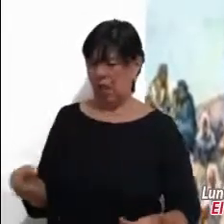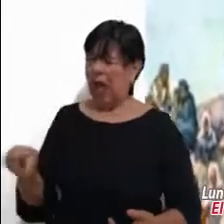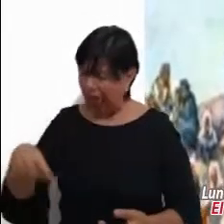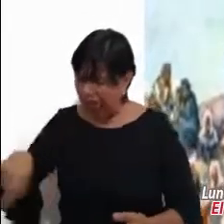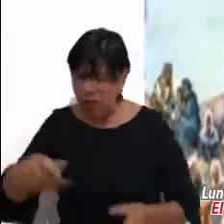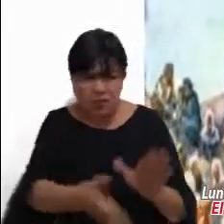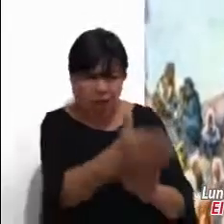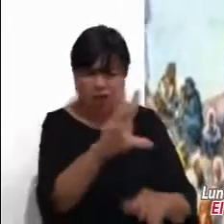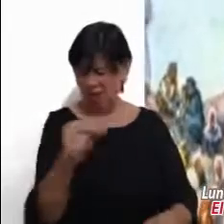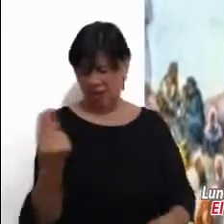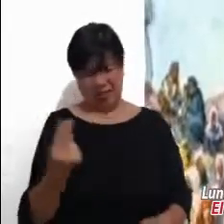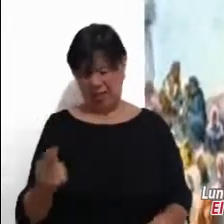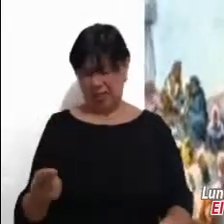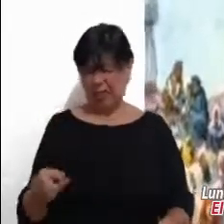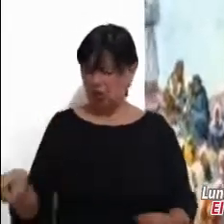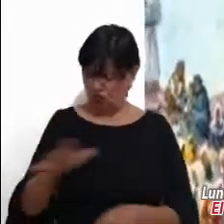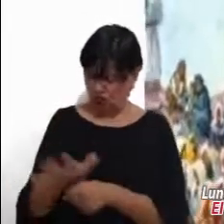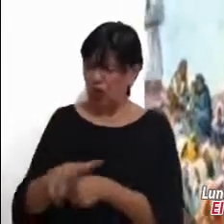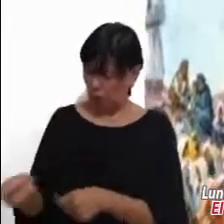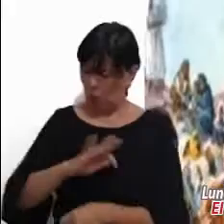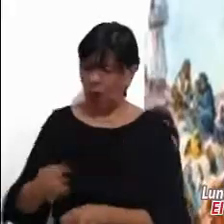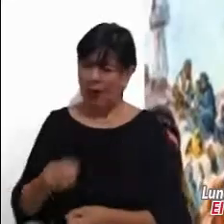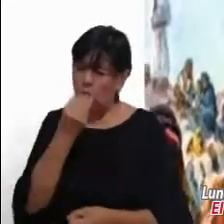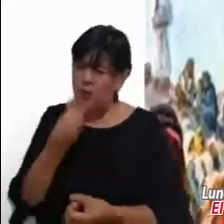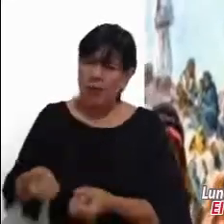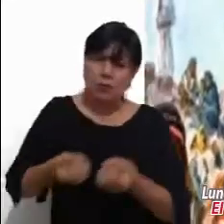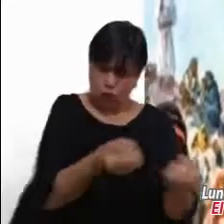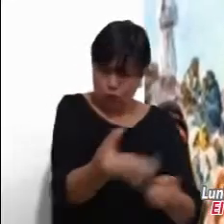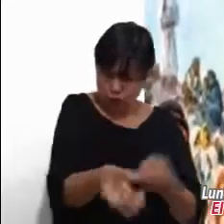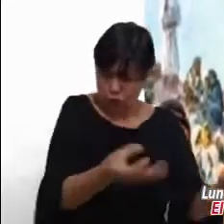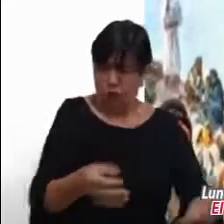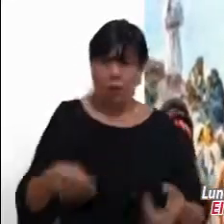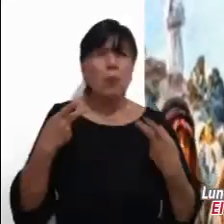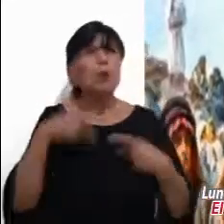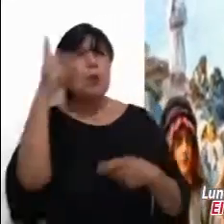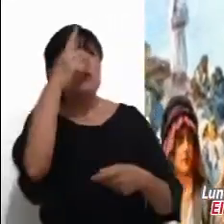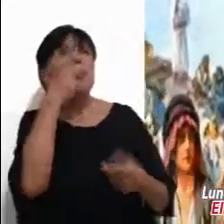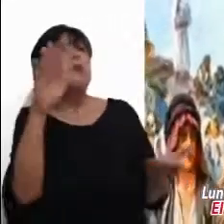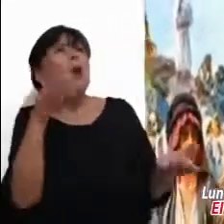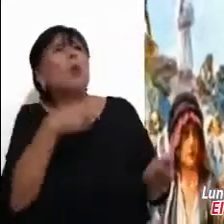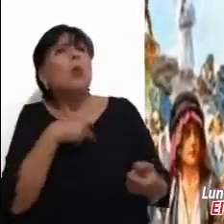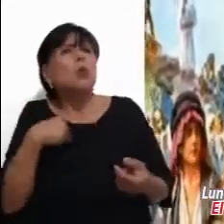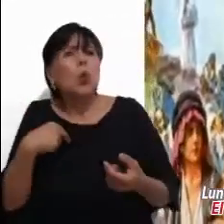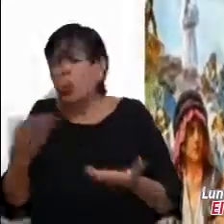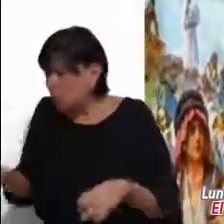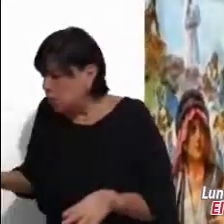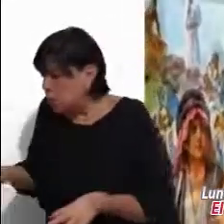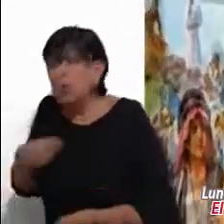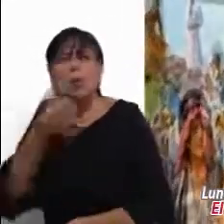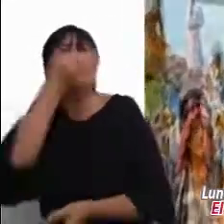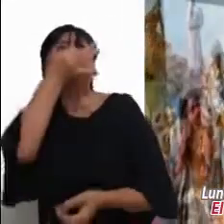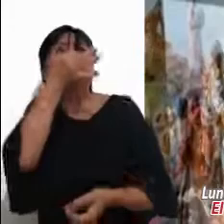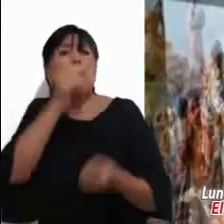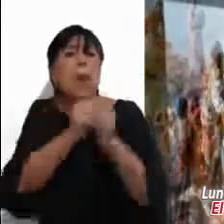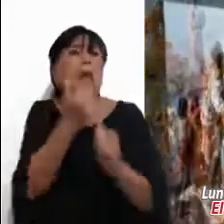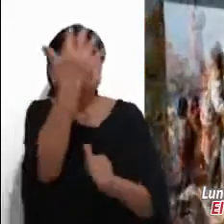No hace falta que vayan, denles ustedes de comer. Ellos le contestaron, No tenemos aquí más